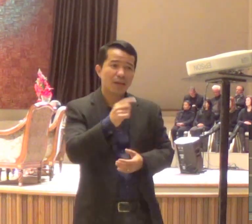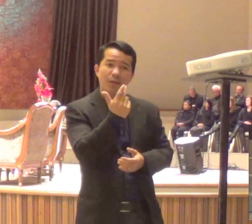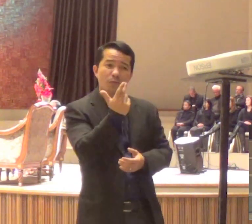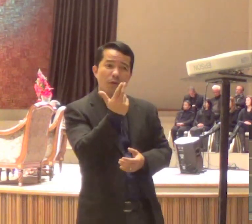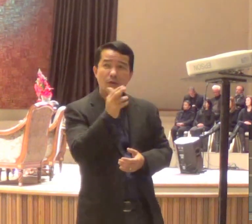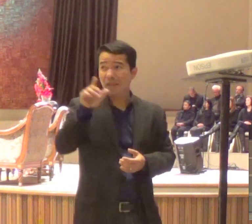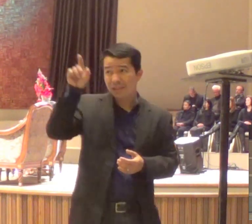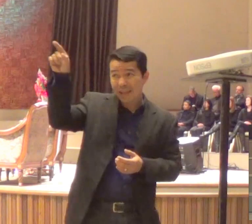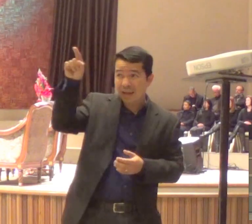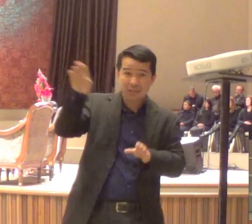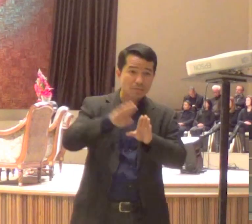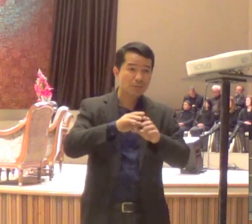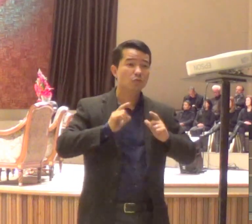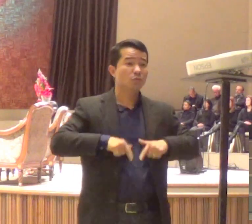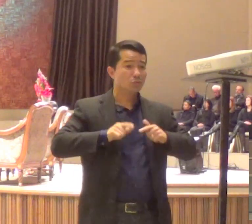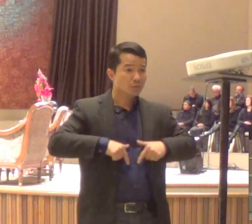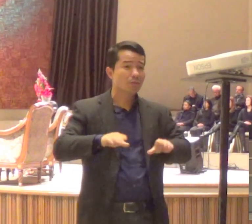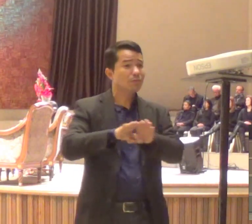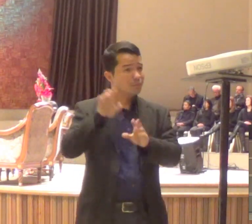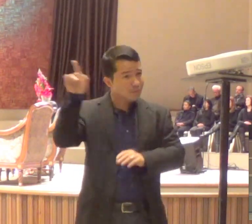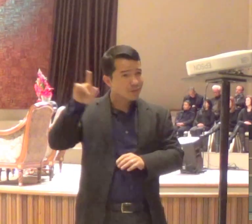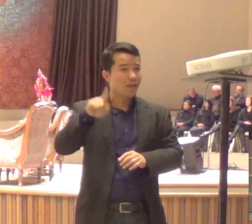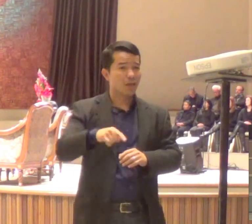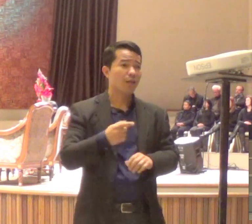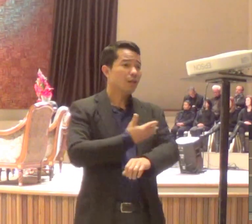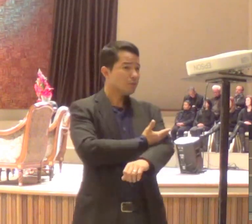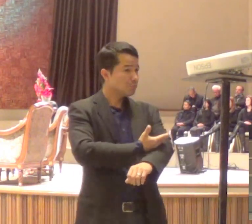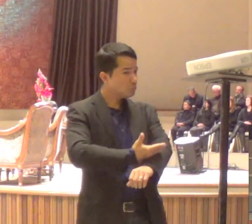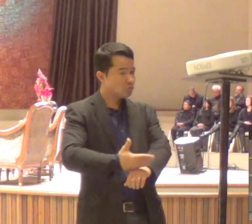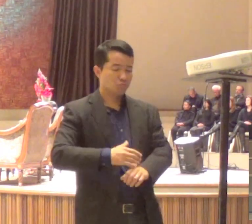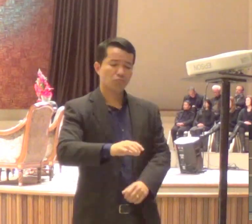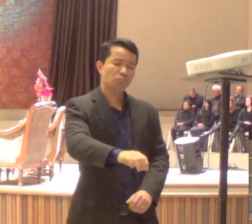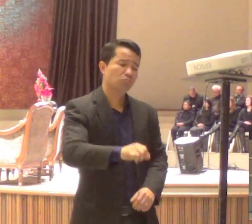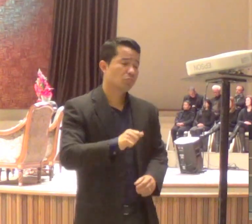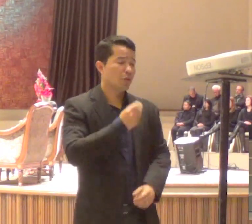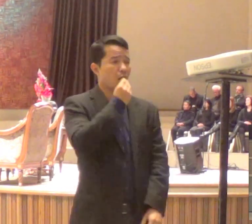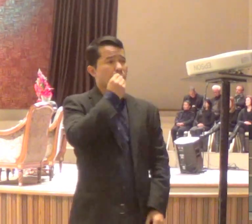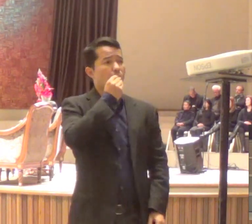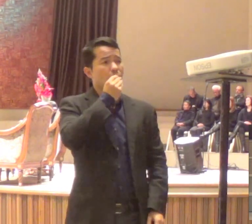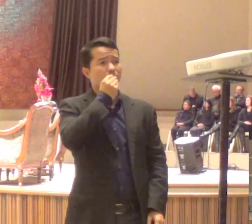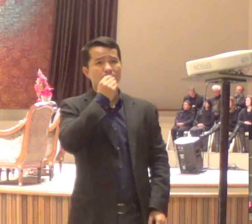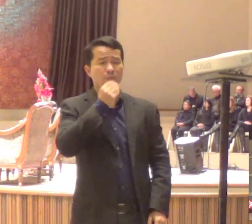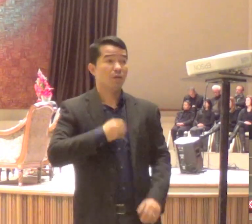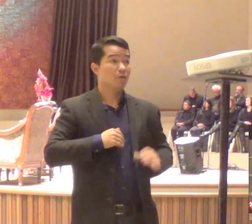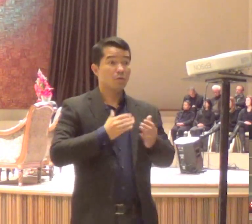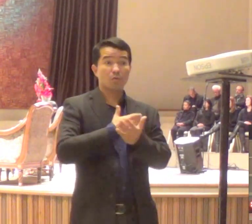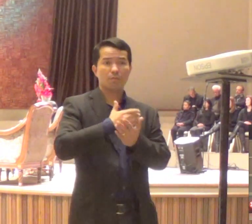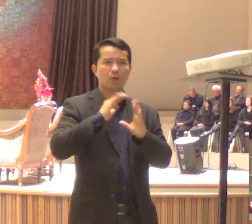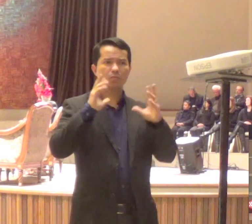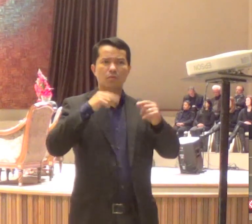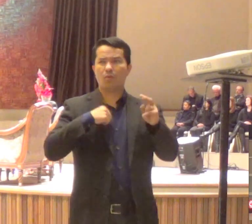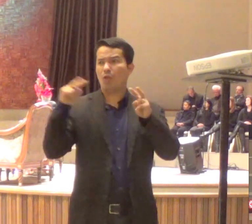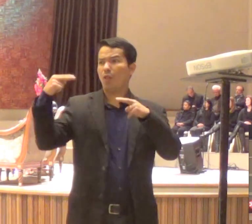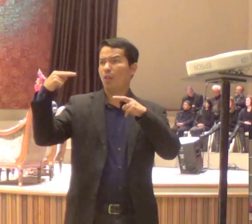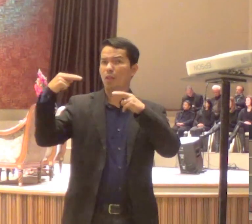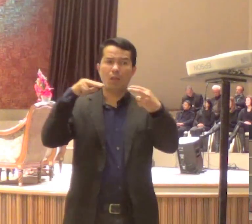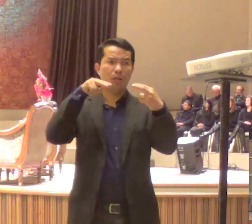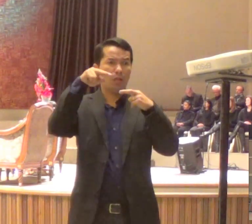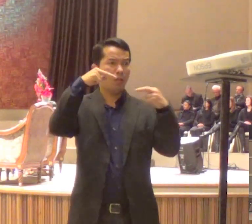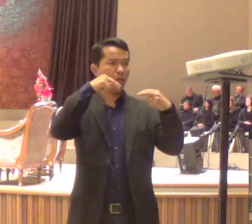a mão comigo aqui, está comendo da minha comida. E, aí, começa, um olhando para o outro, dizendo, o está acontecendo? Quem?